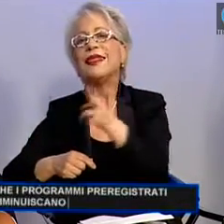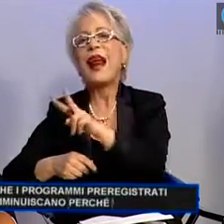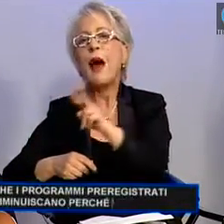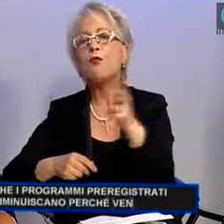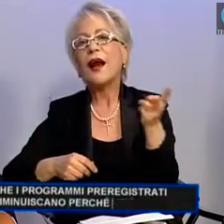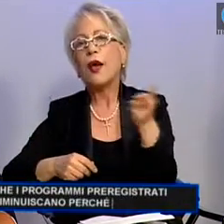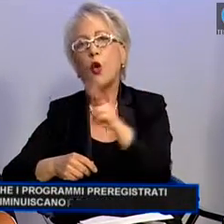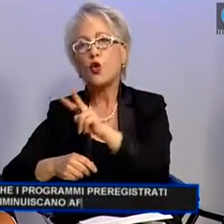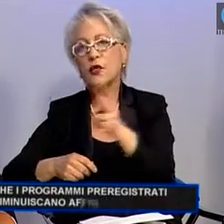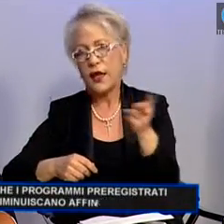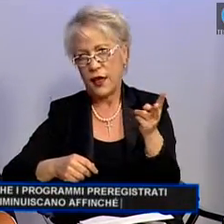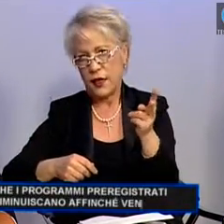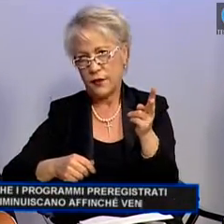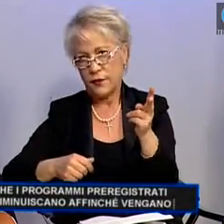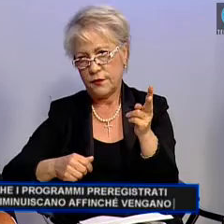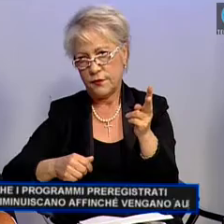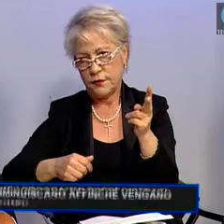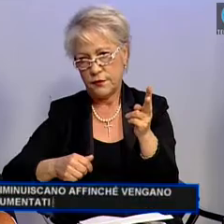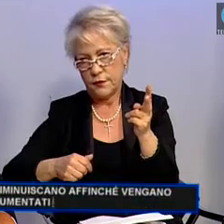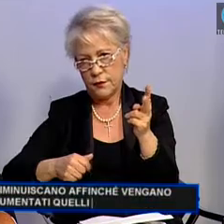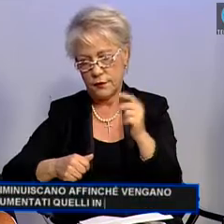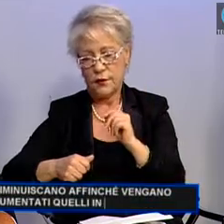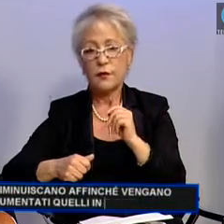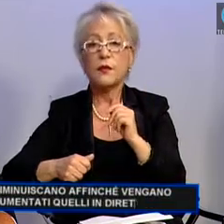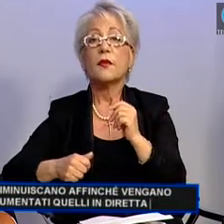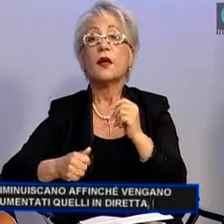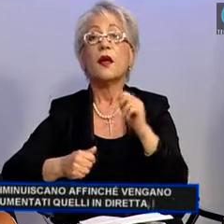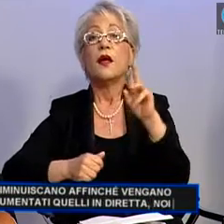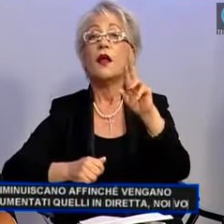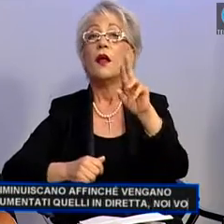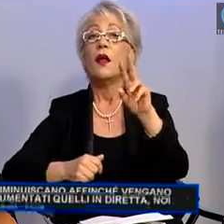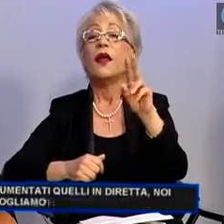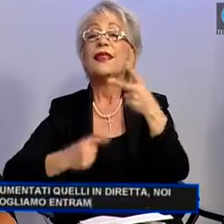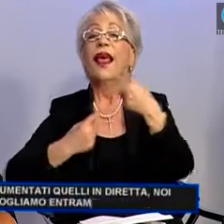affinché vengano aumentati quelli in diretta. Noi vogliamo entrambe le cose.